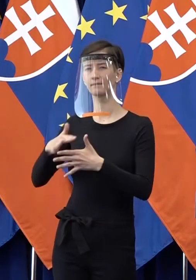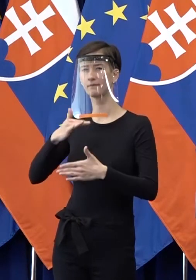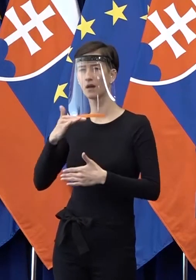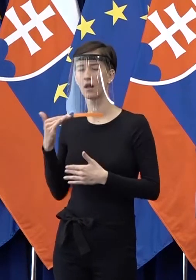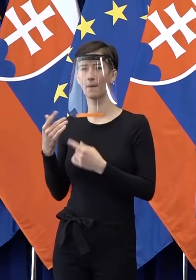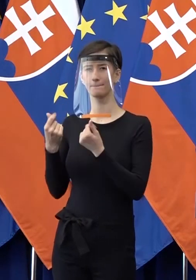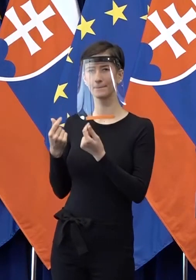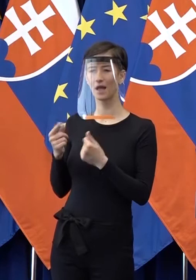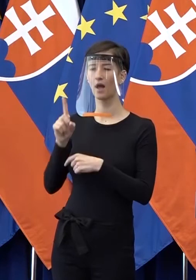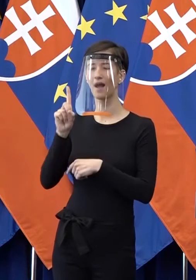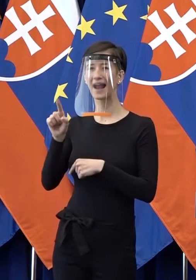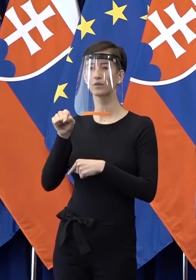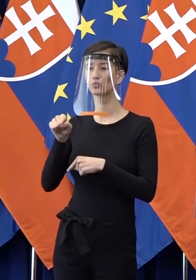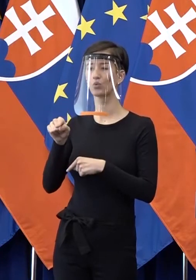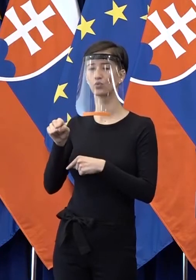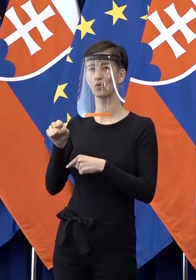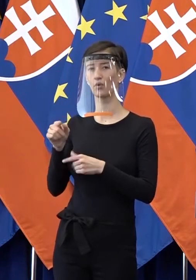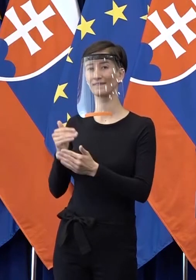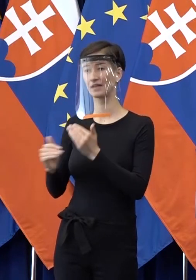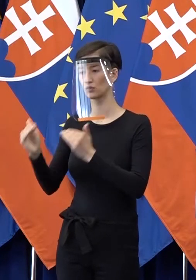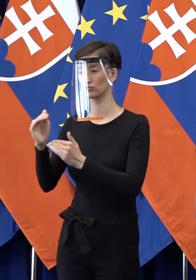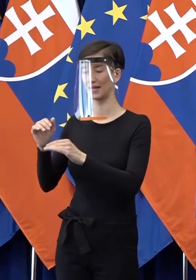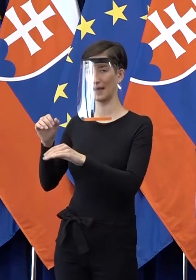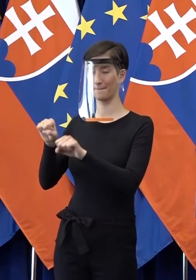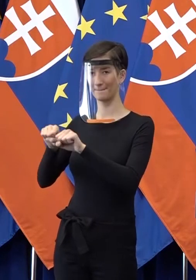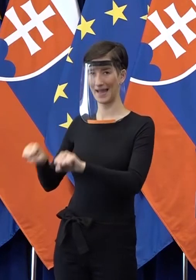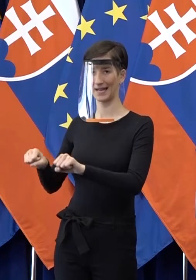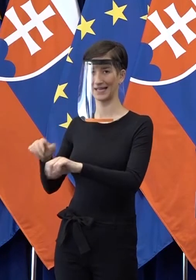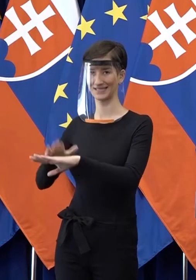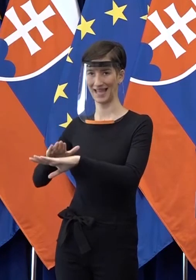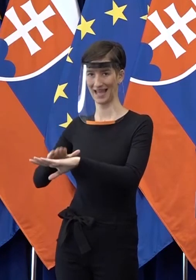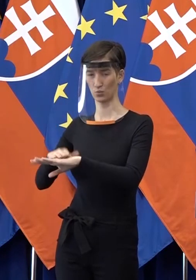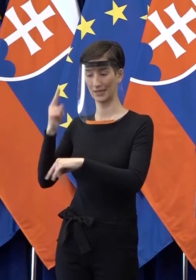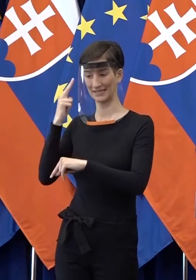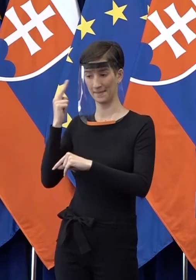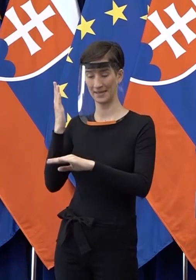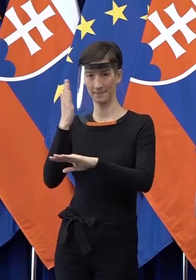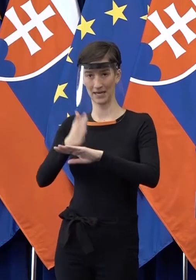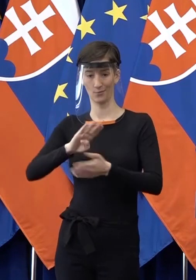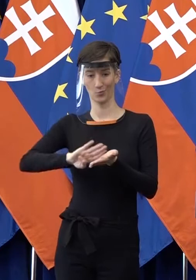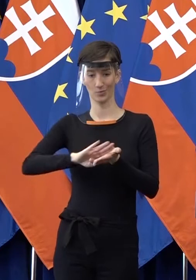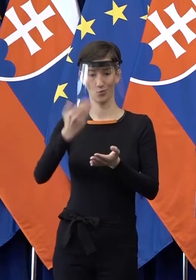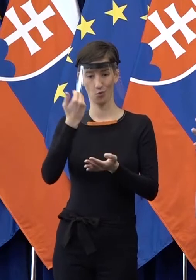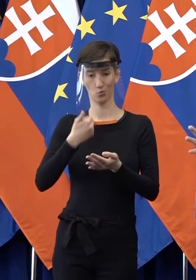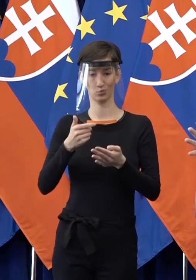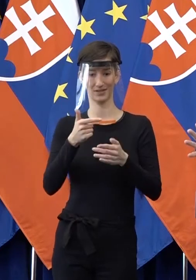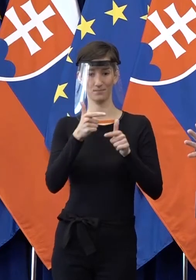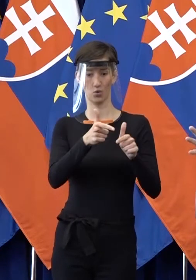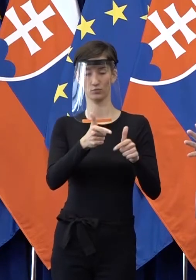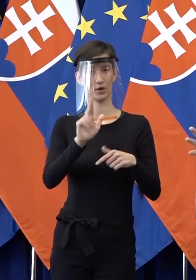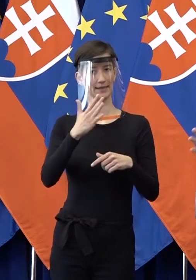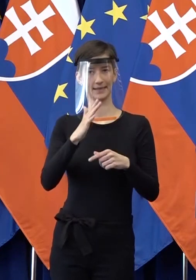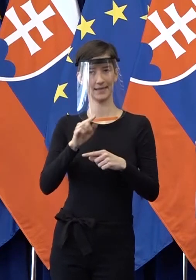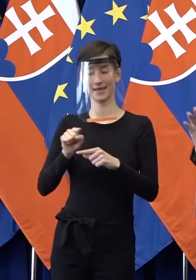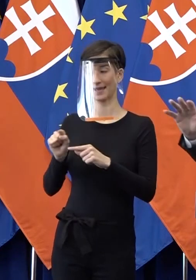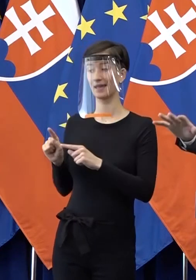90 % bankové záruky. To znamená, že to nie je pomoc reálna, čo tie firmy dostanú, ale pomôžu bankám,